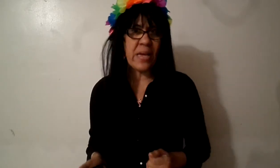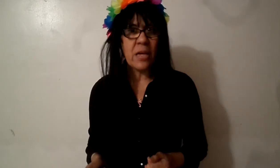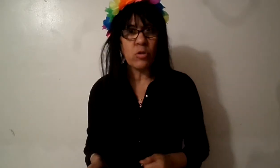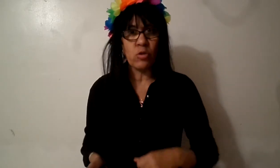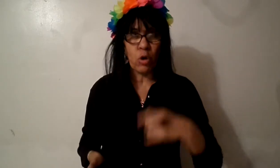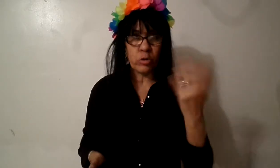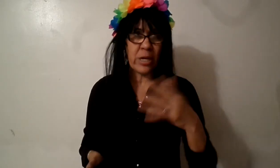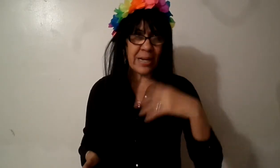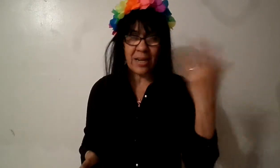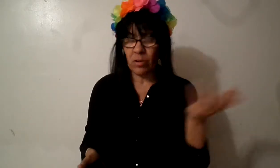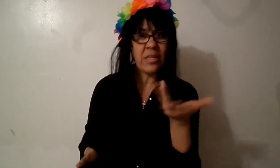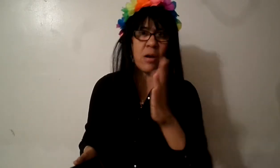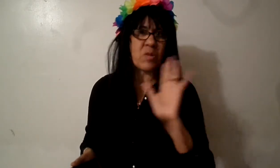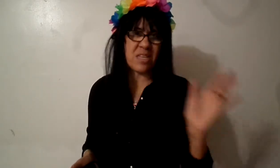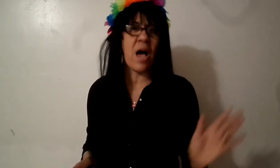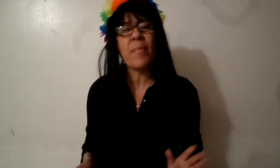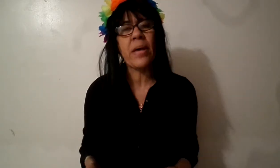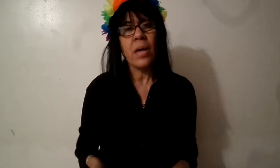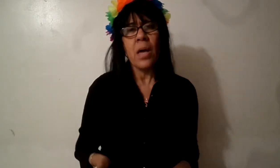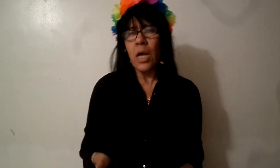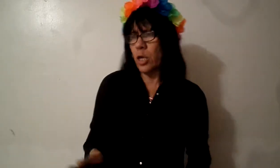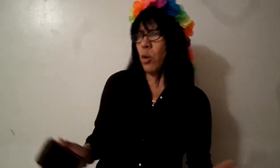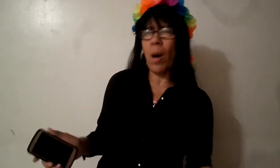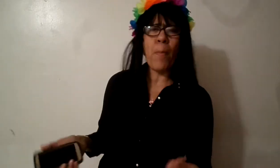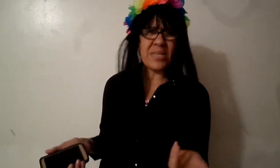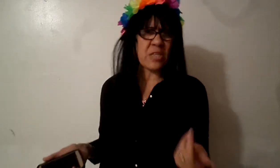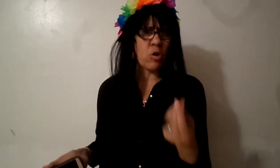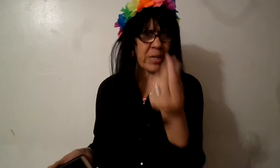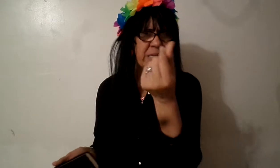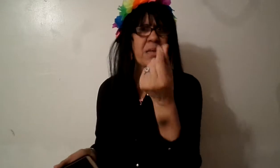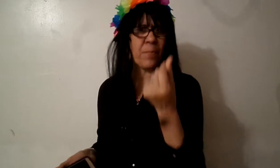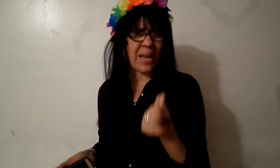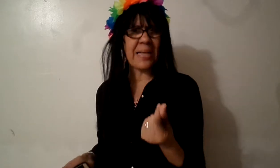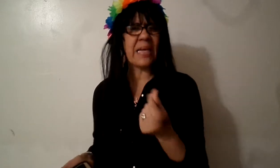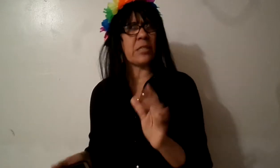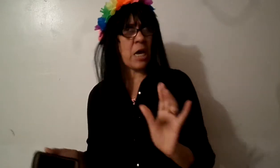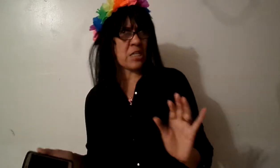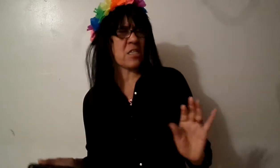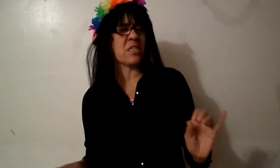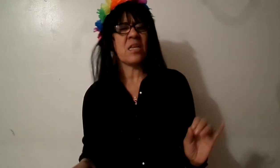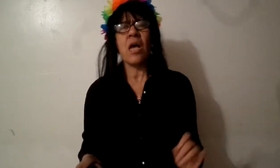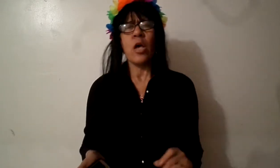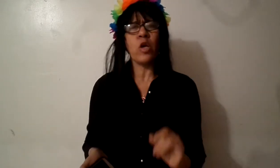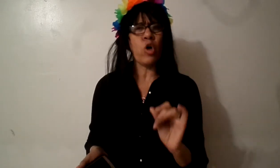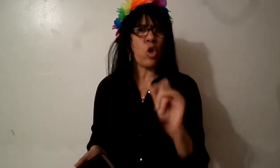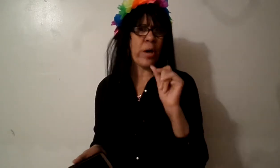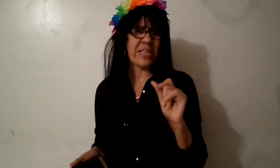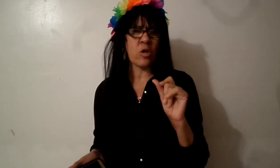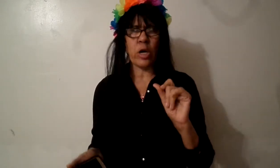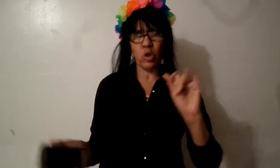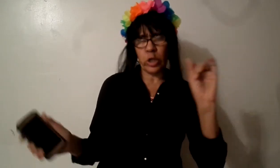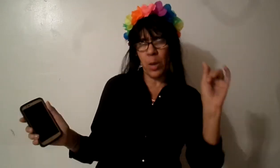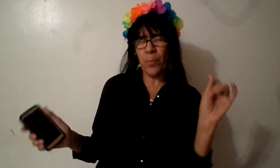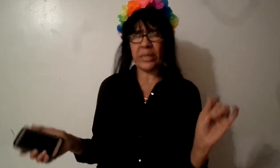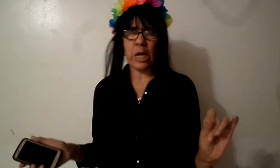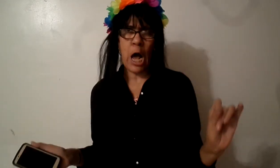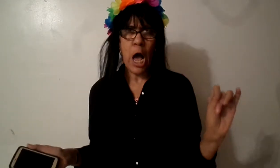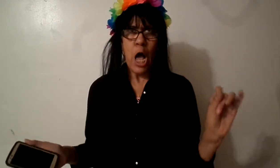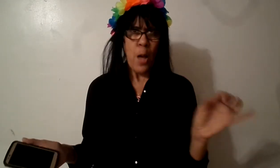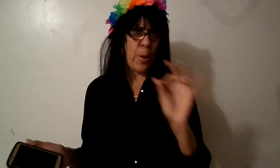North Carolina como se llame y nos vamos para sitios que tienen plata Texas y todo eso que nos tiren para atrás para